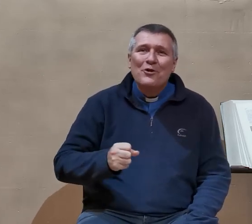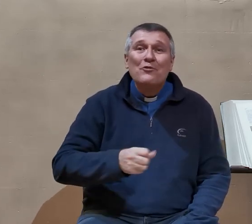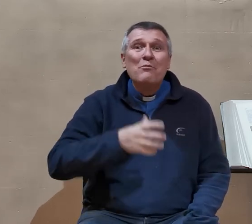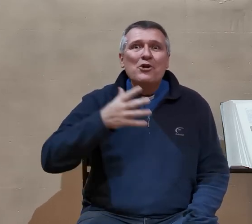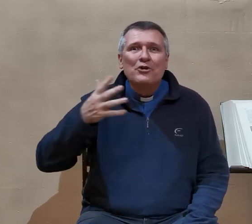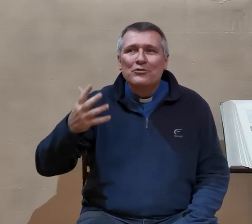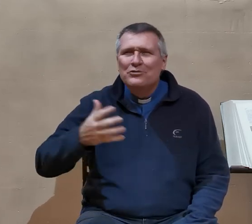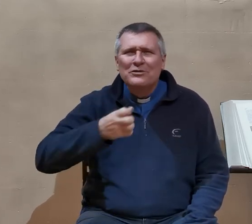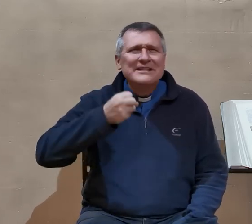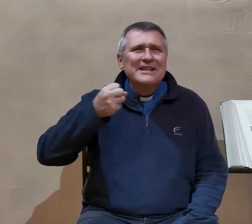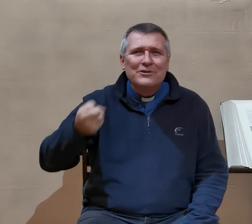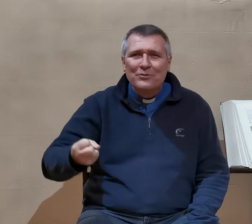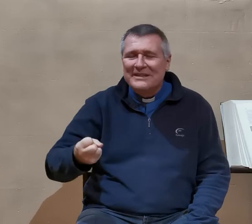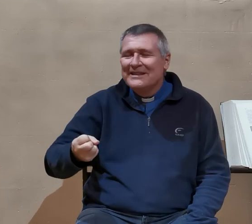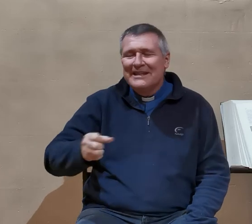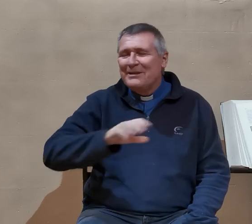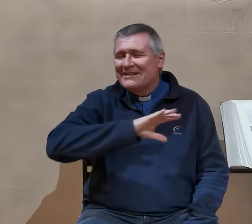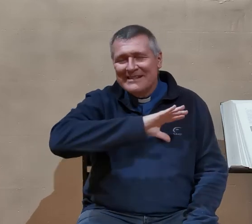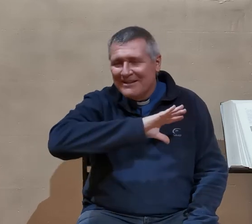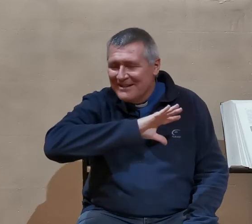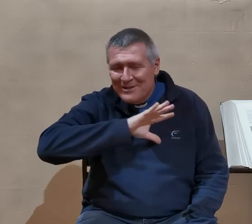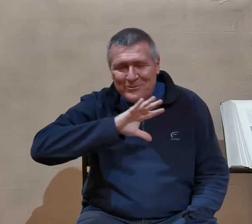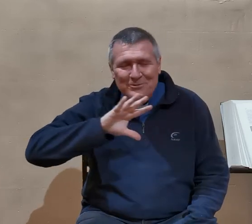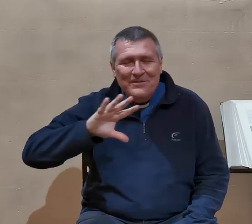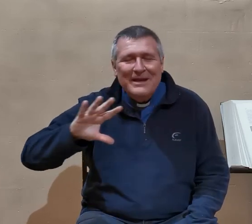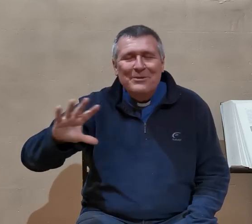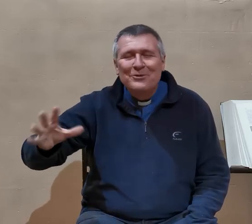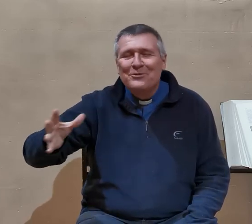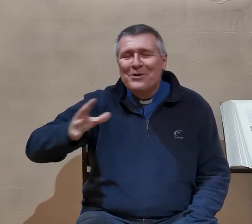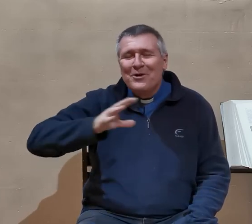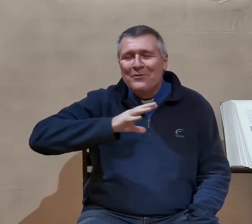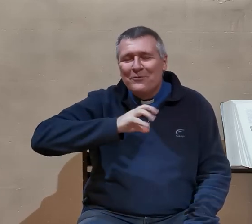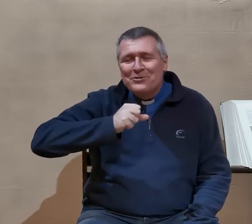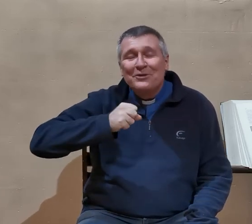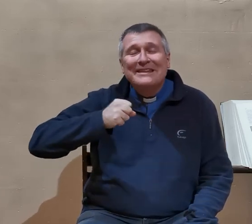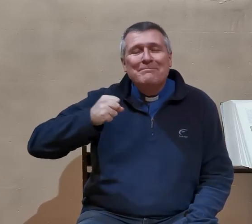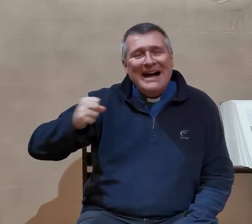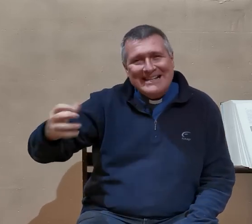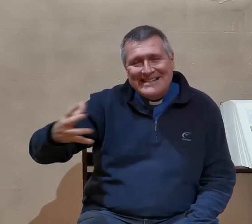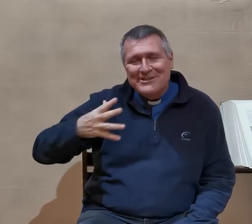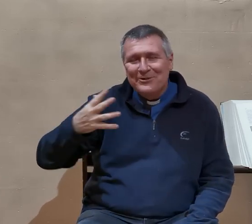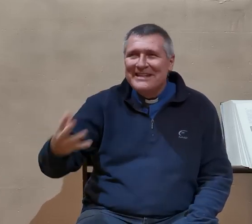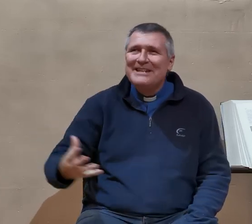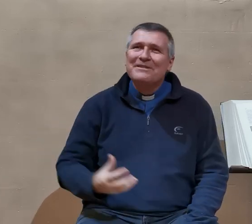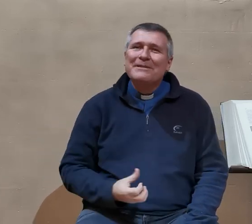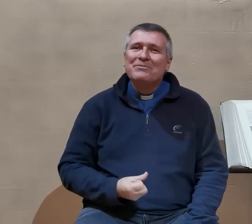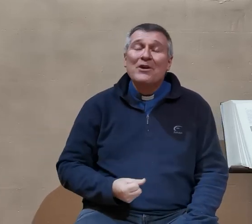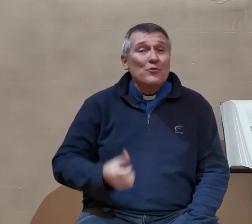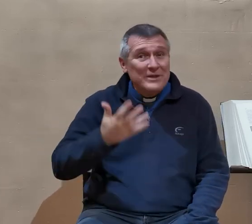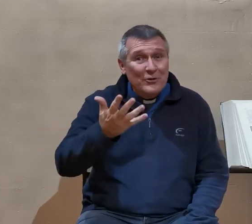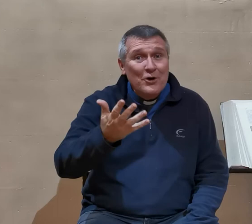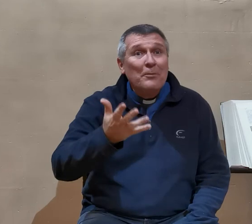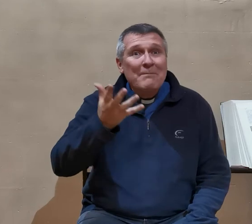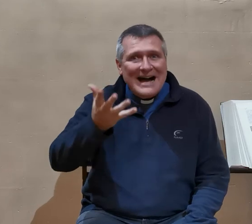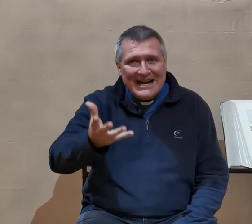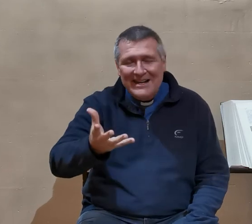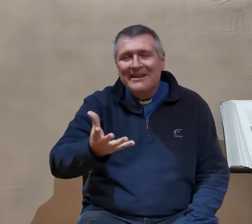le Moloch, le Dieu qui détruit. Et à ça, Dieu, vraiment, veut s'en débarrasser, s'en délivrer. Ou bien, encore, Baal,